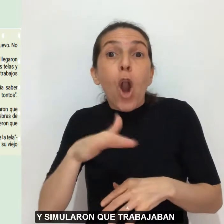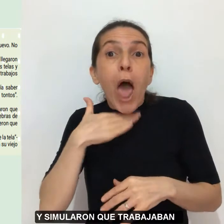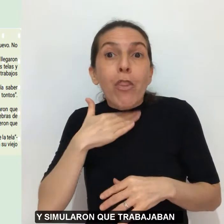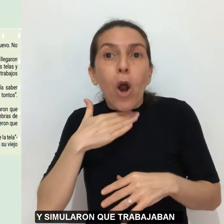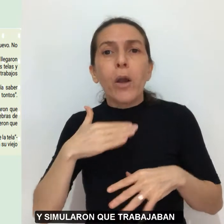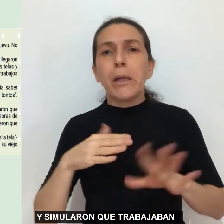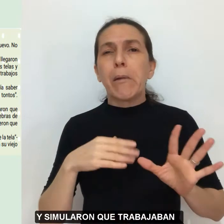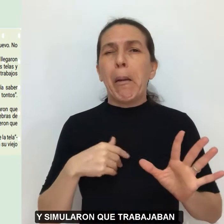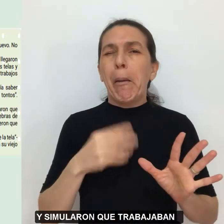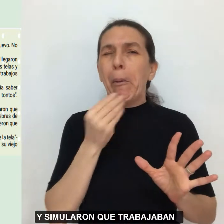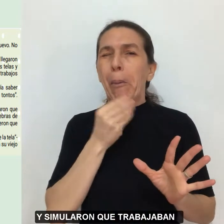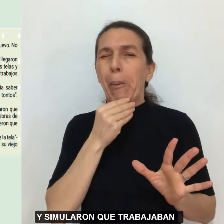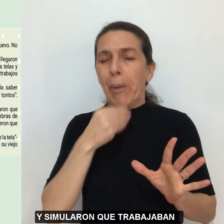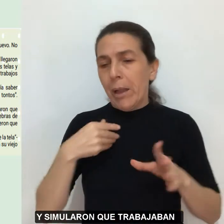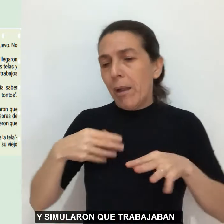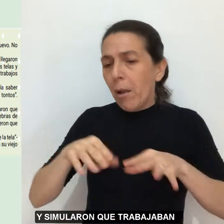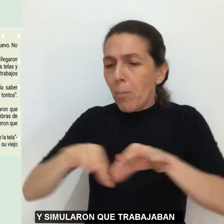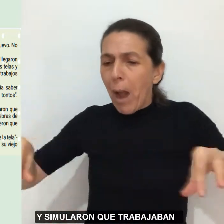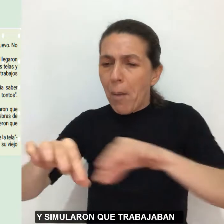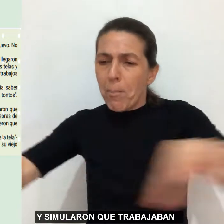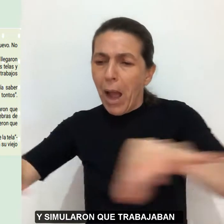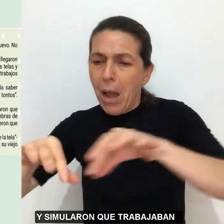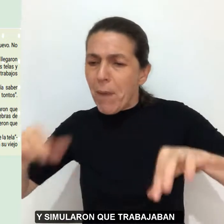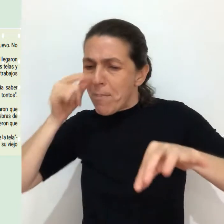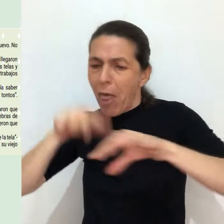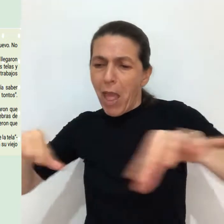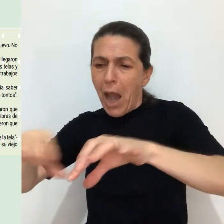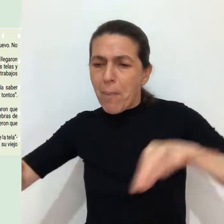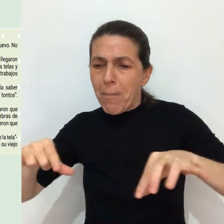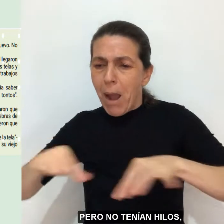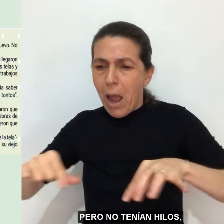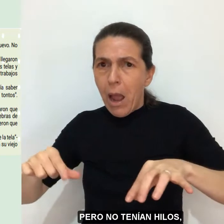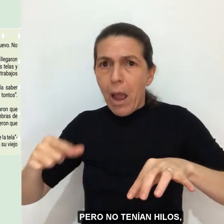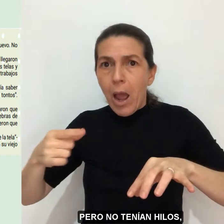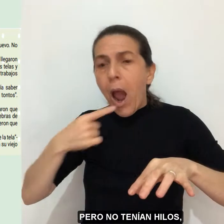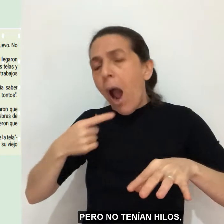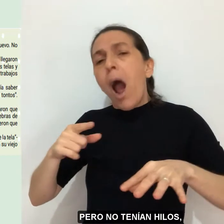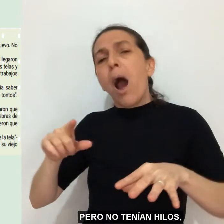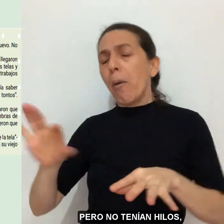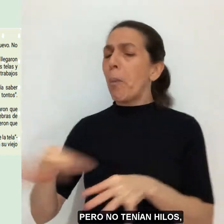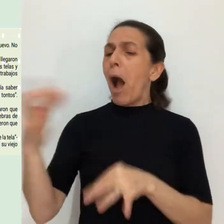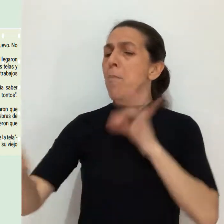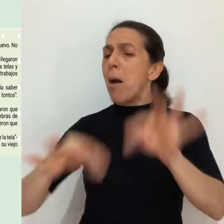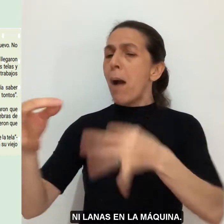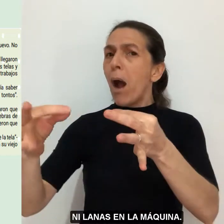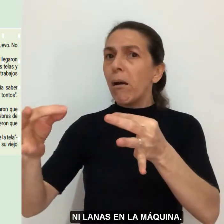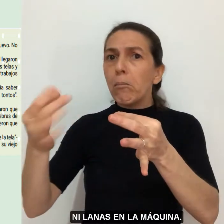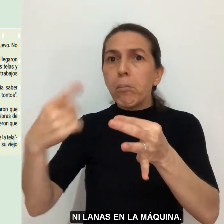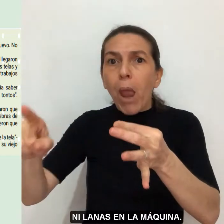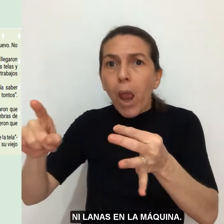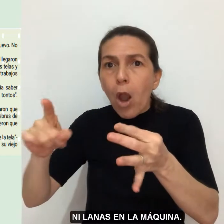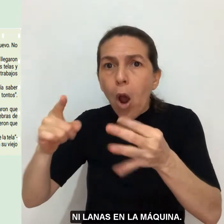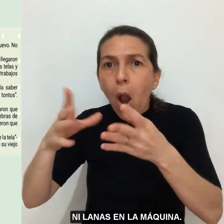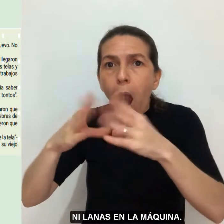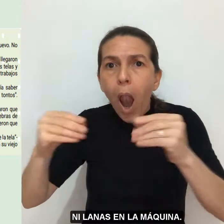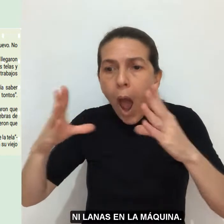simularon que trabajaban, pero no tenían hilos ni lanas en la máquina.